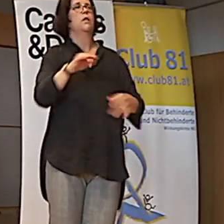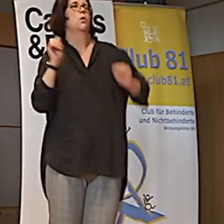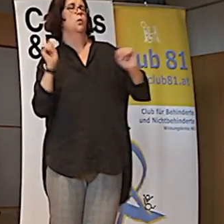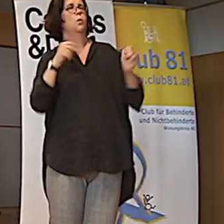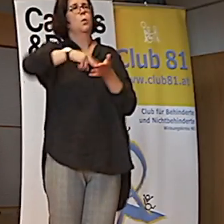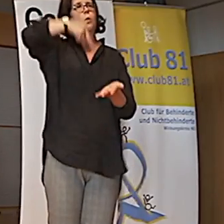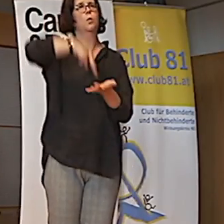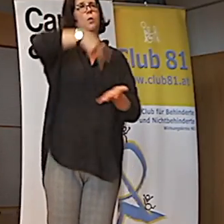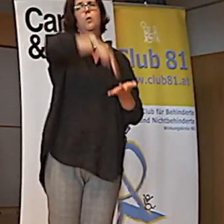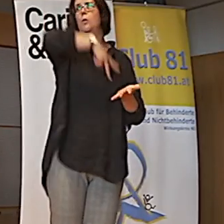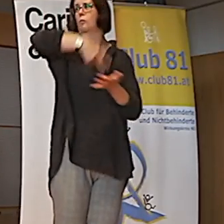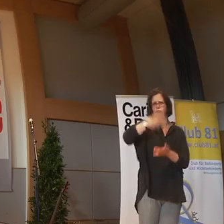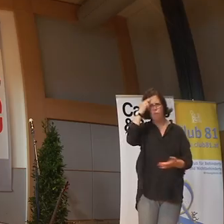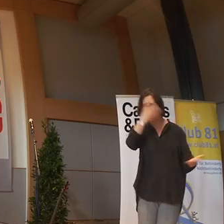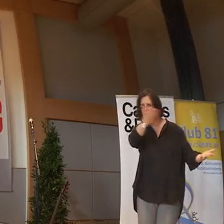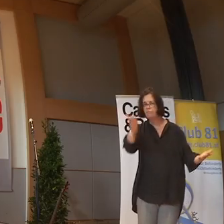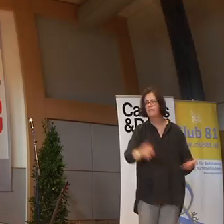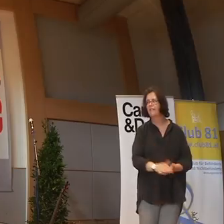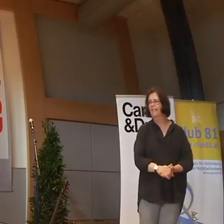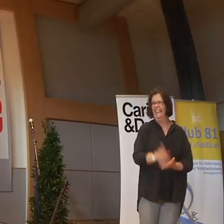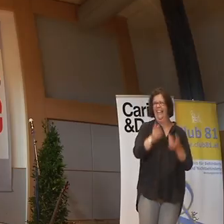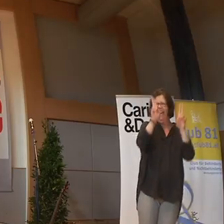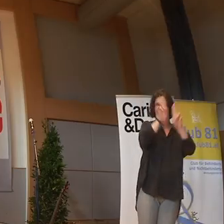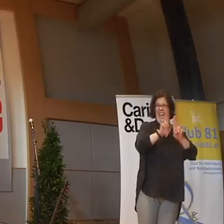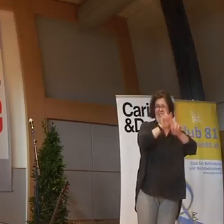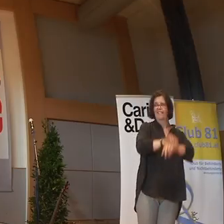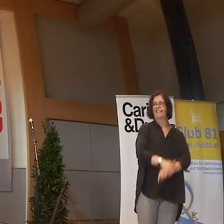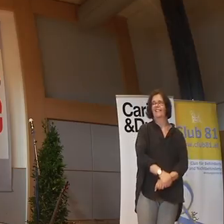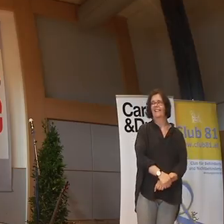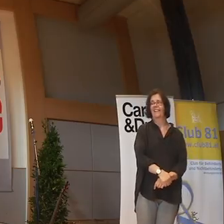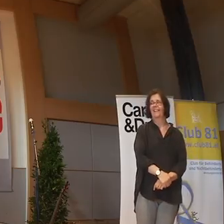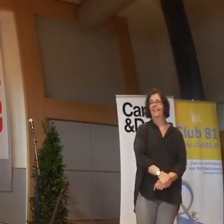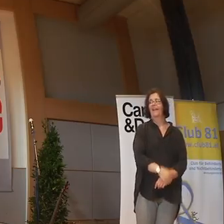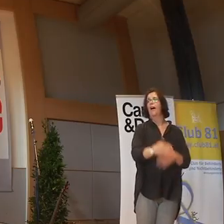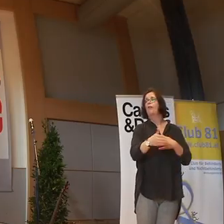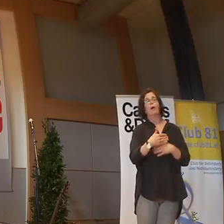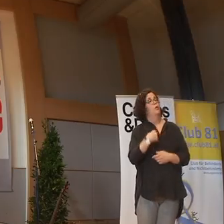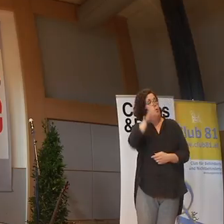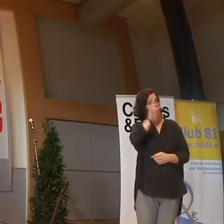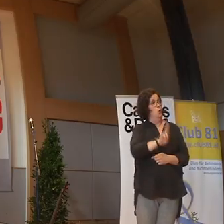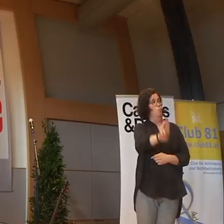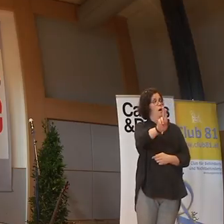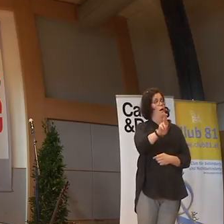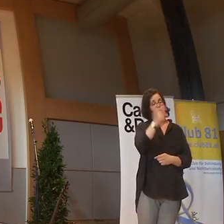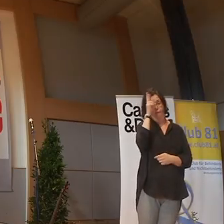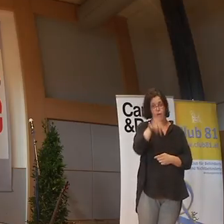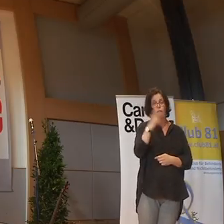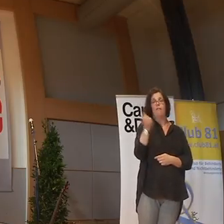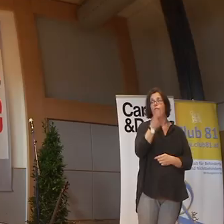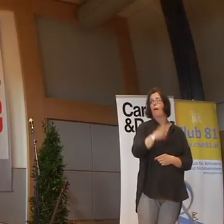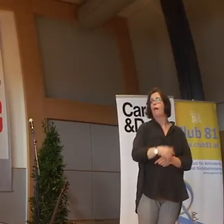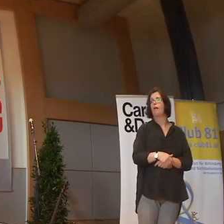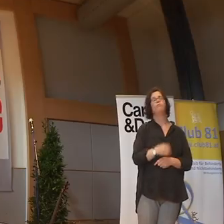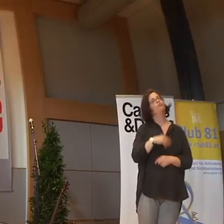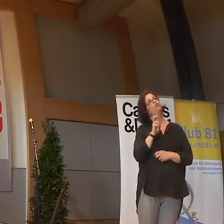so, ja. Ihr kennt das, oder? Und so ähnlich ist das auch. Also wenn ich zum Beispiel in die U-Bahn einsteige in Wien, ich